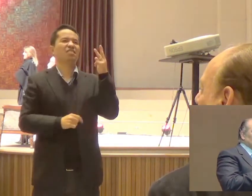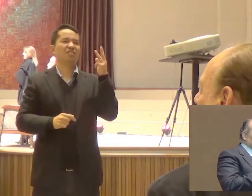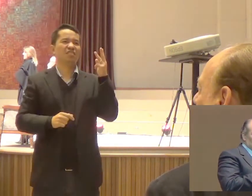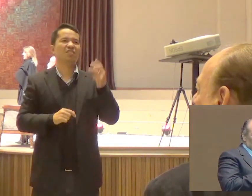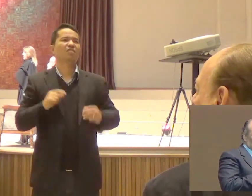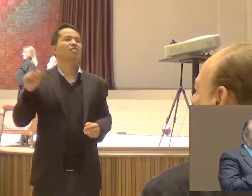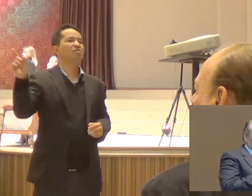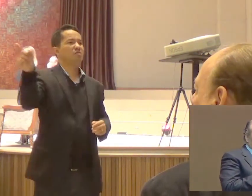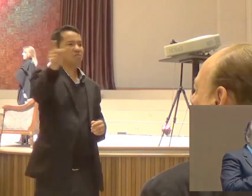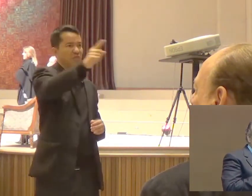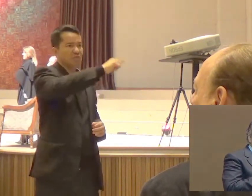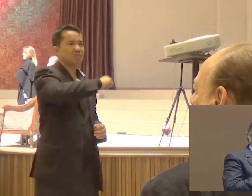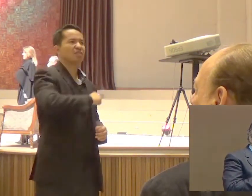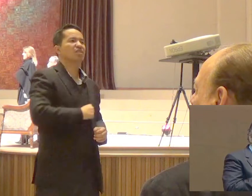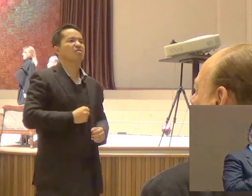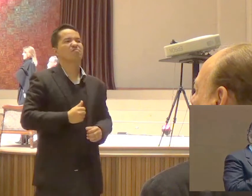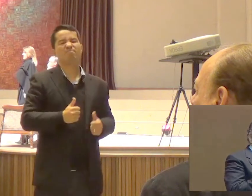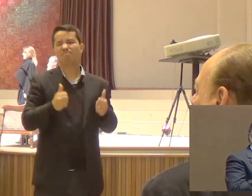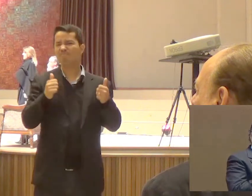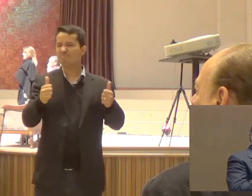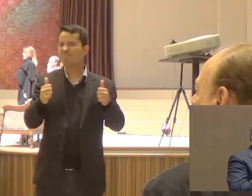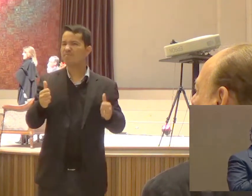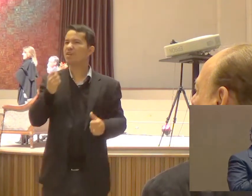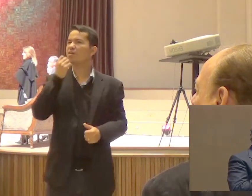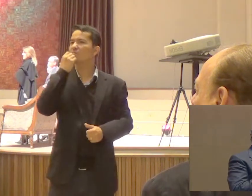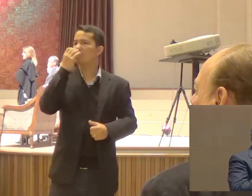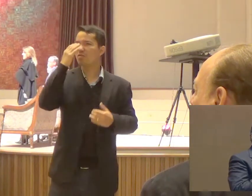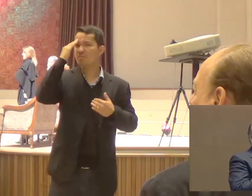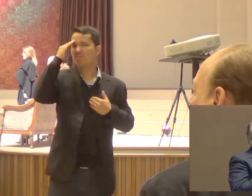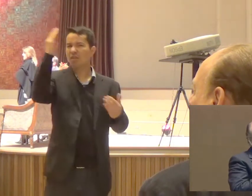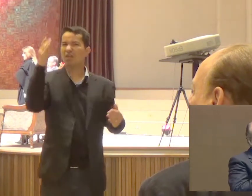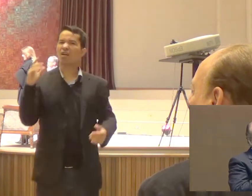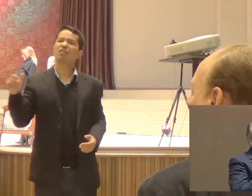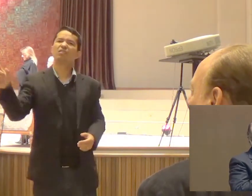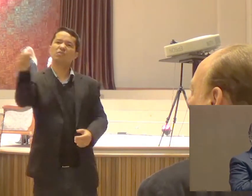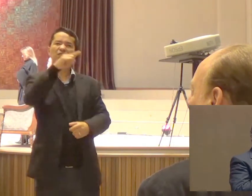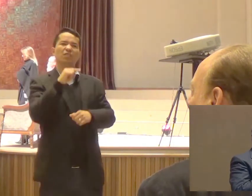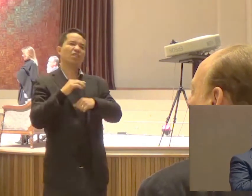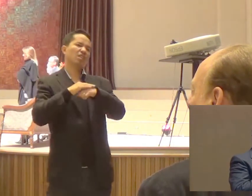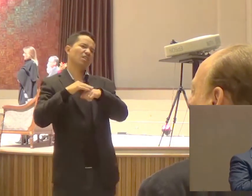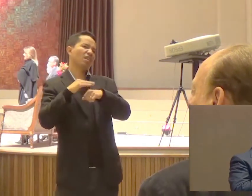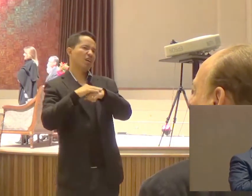Fantásticos Vocês nos receberam Com muito carinho Como família mesmo